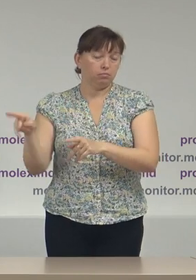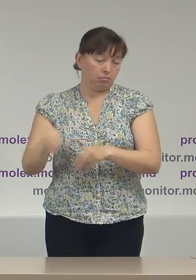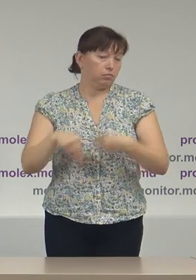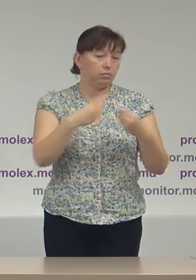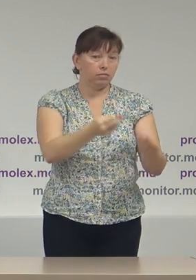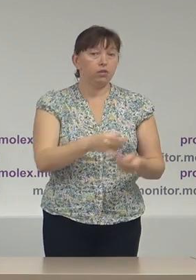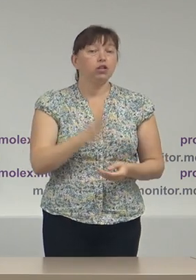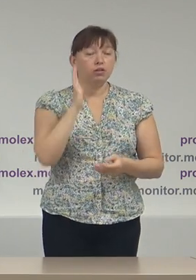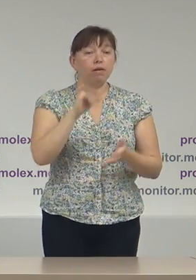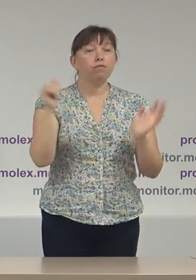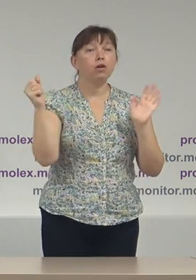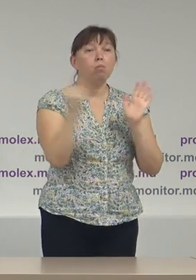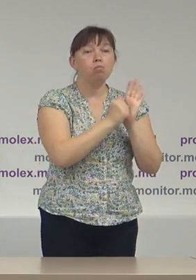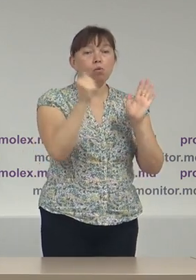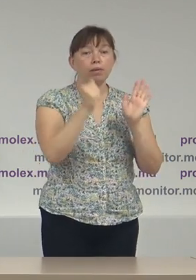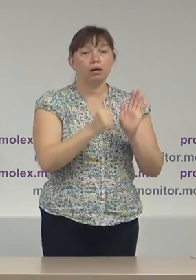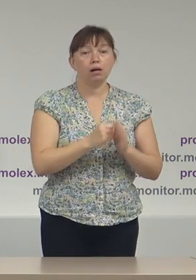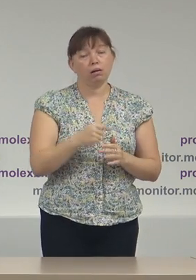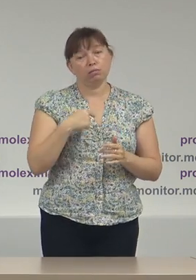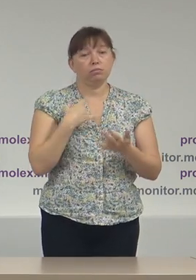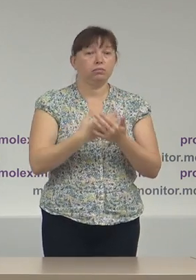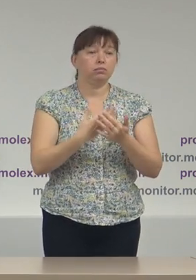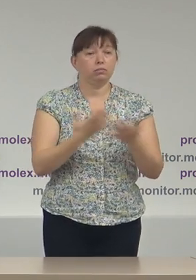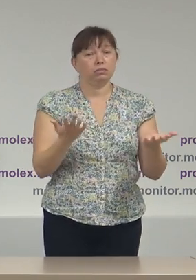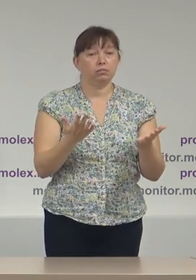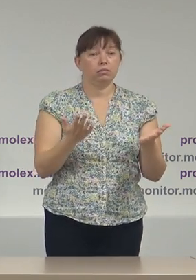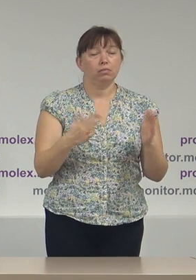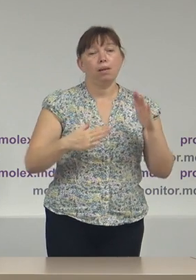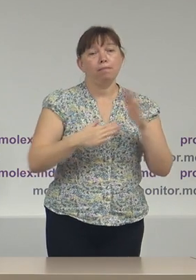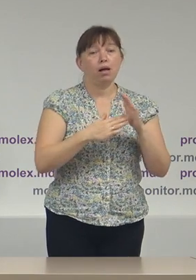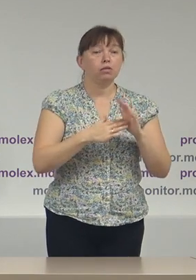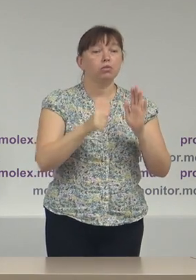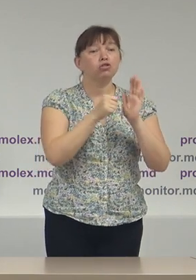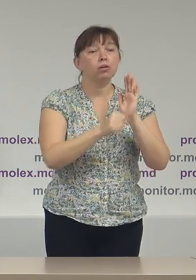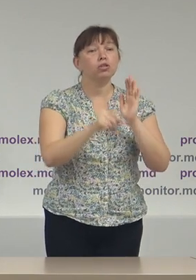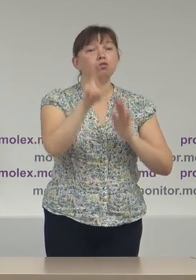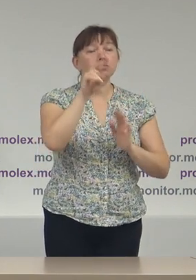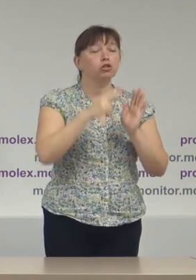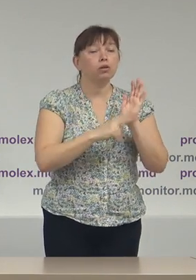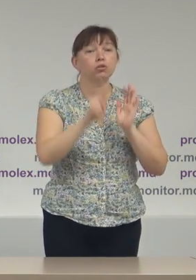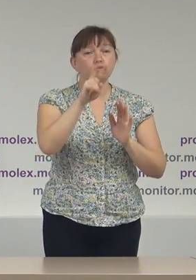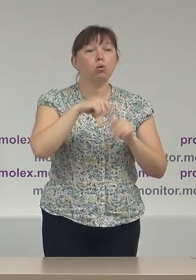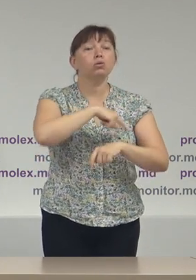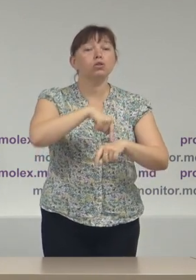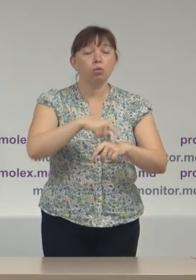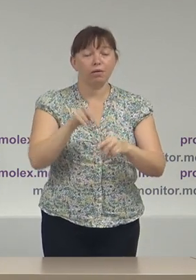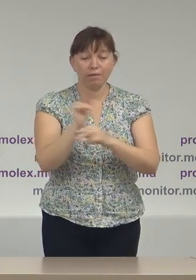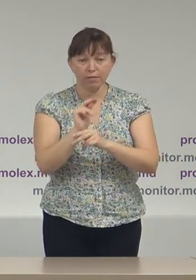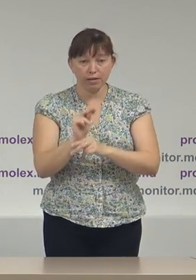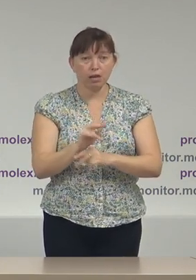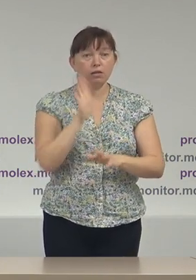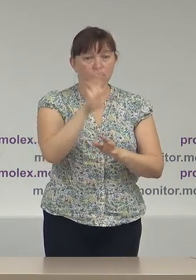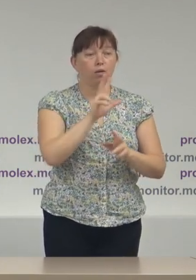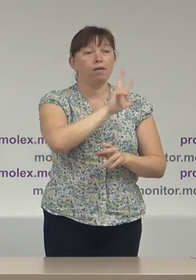și va fi publicat în, cred, maxim 72 de ori după ce va fi redactat, el va fi publicat și pe